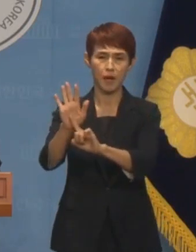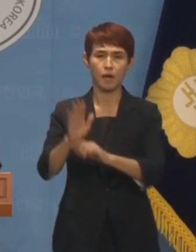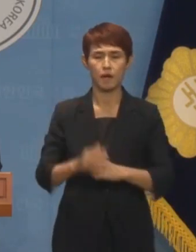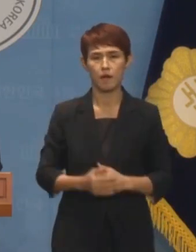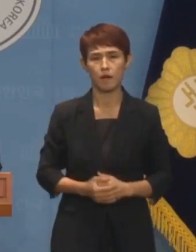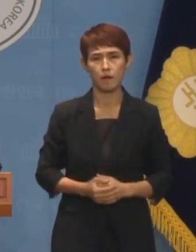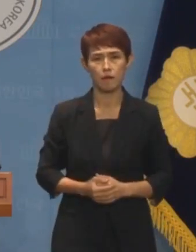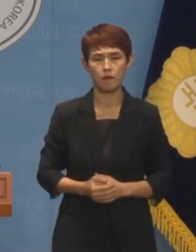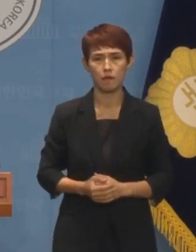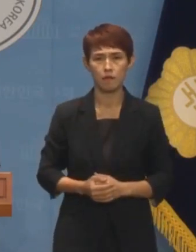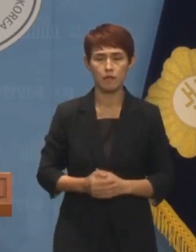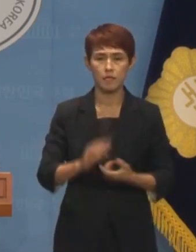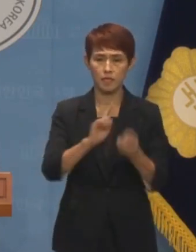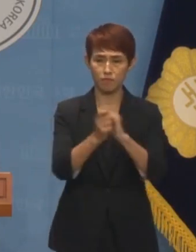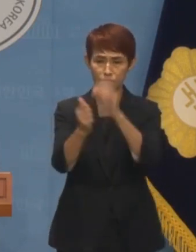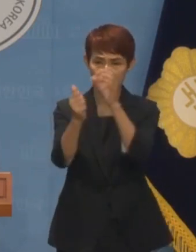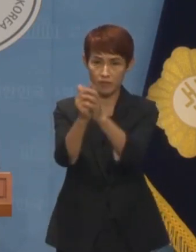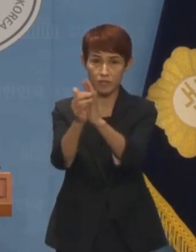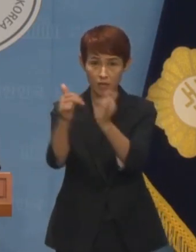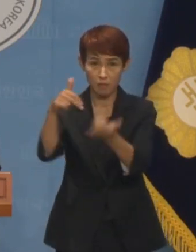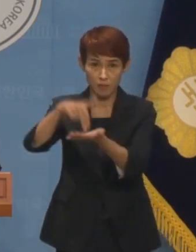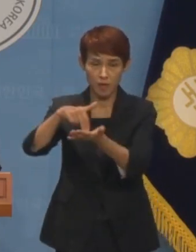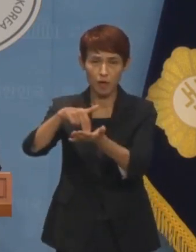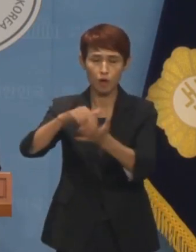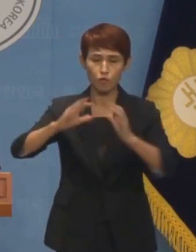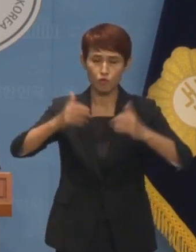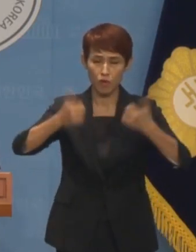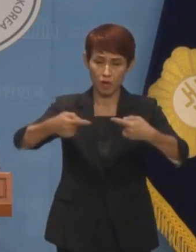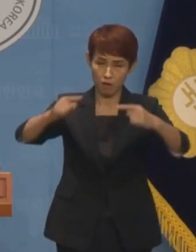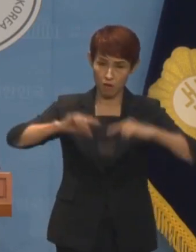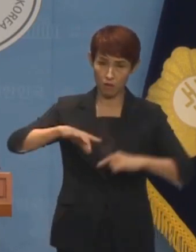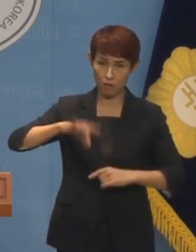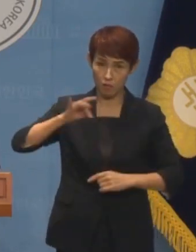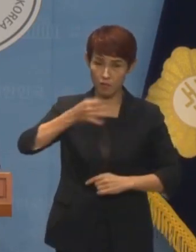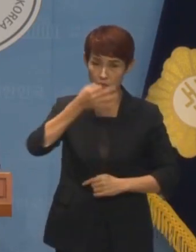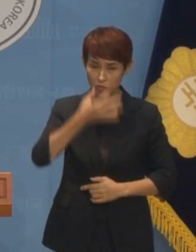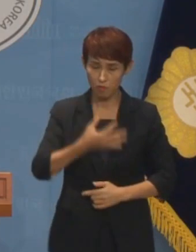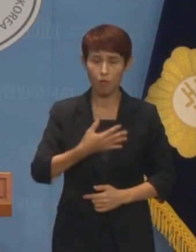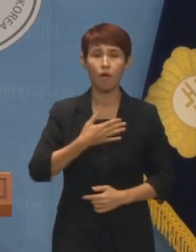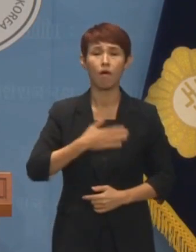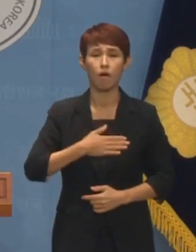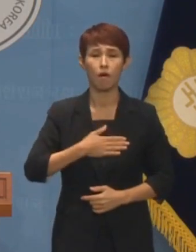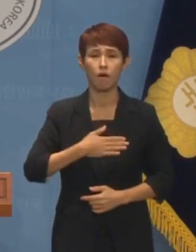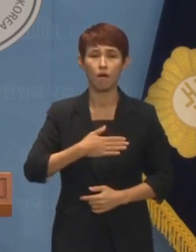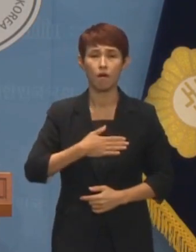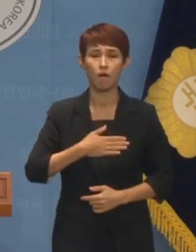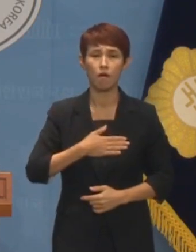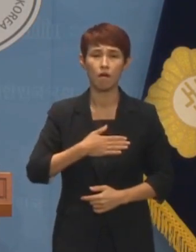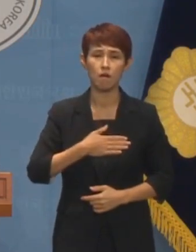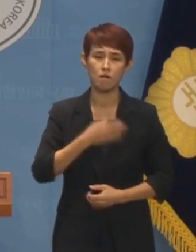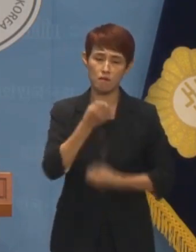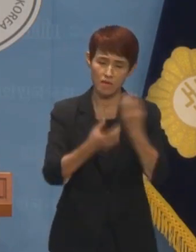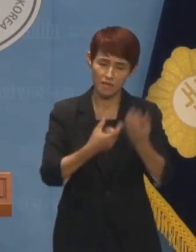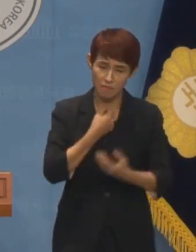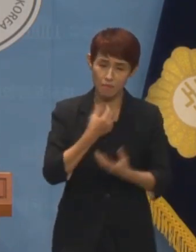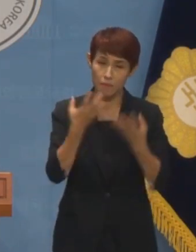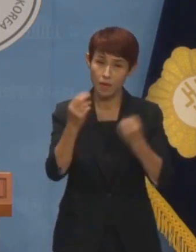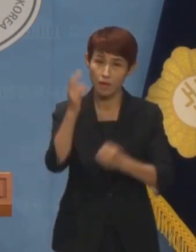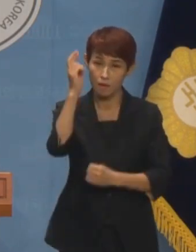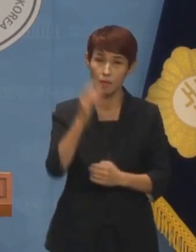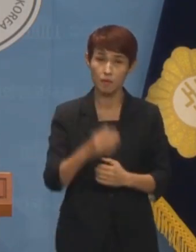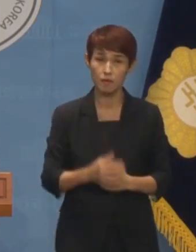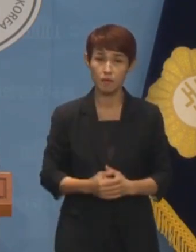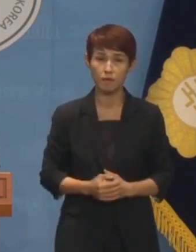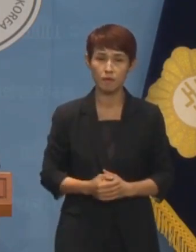직무대행으로서 첫 국회 출석이라 힘들었을 터이고 하소연할 것들이 많았던 모양입니다.